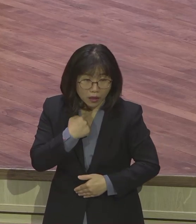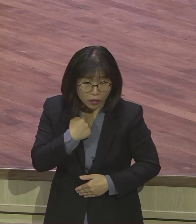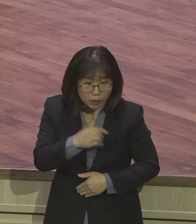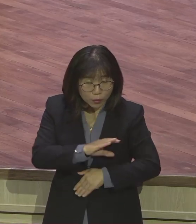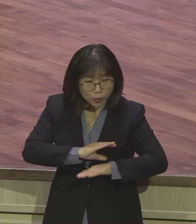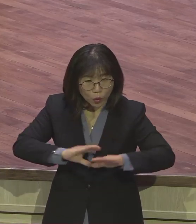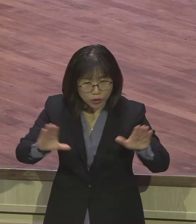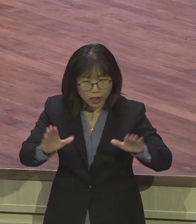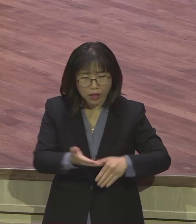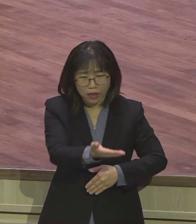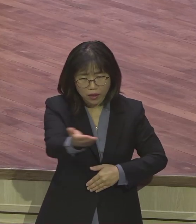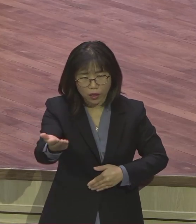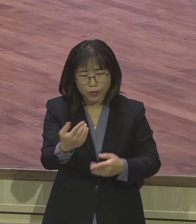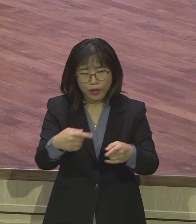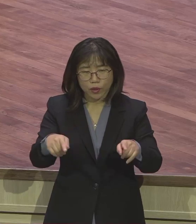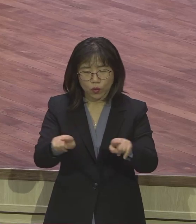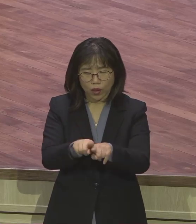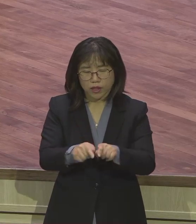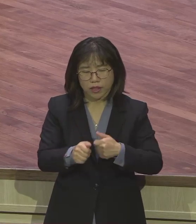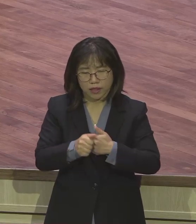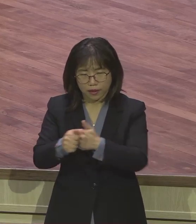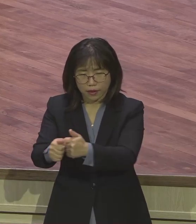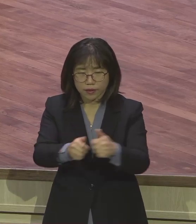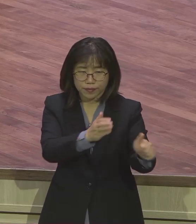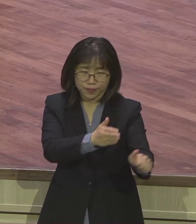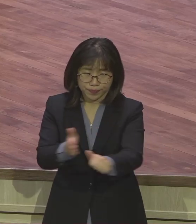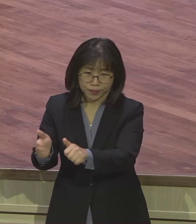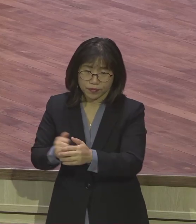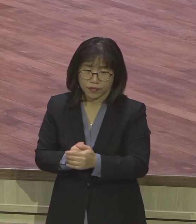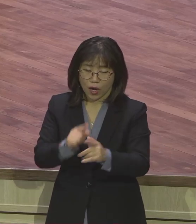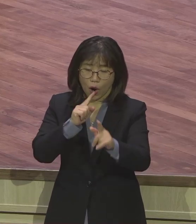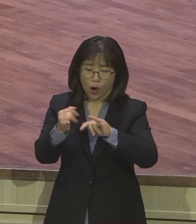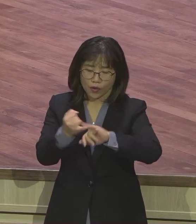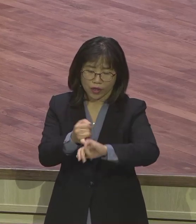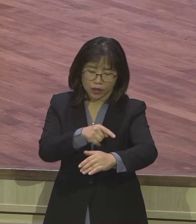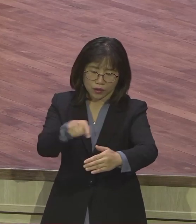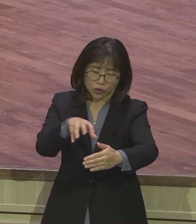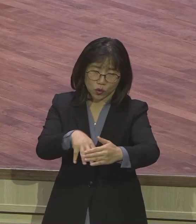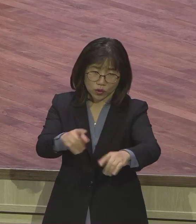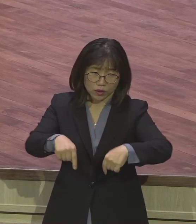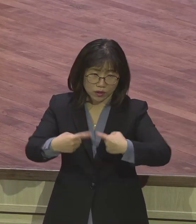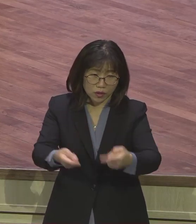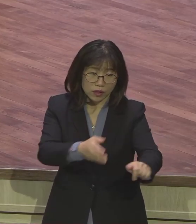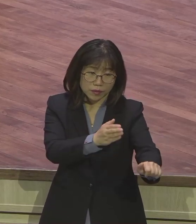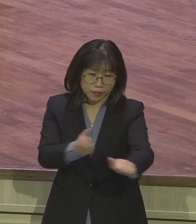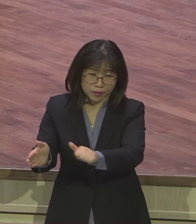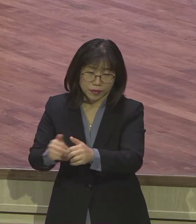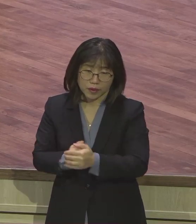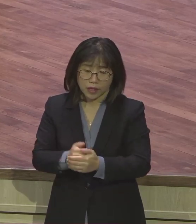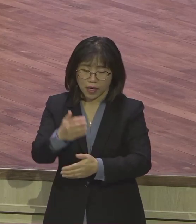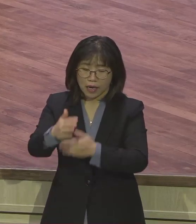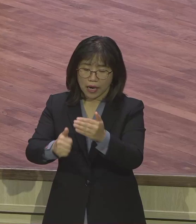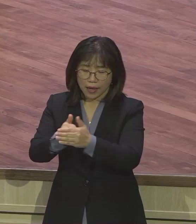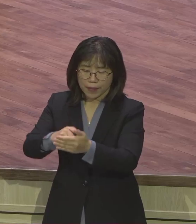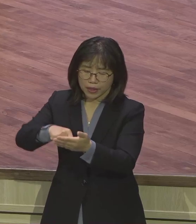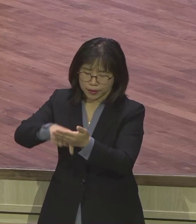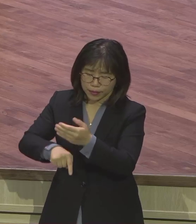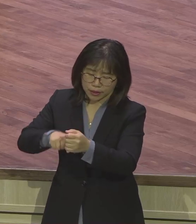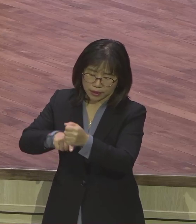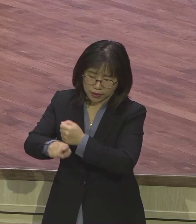바랍니다. 은양이 이끄는 삶 속이에요. 은양 속에 들어가야 돼요. 그래서 하나님이 기뻐신 뜻을 행하면서 하나님과 사람